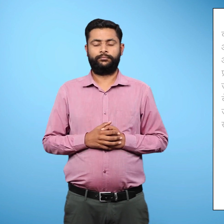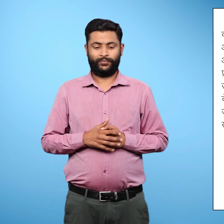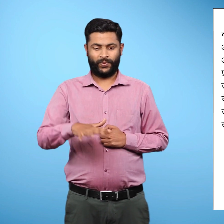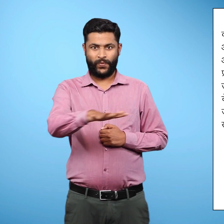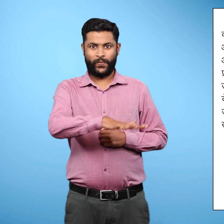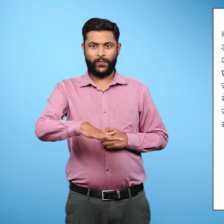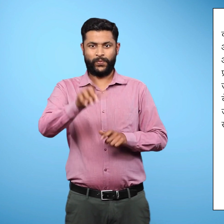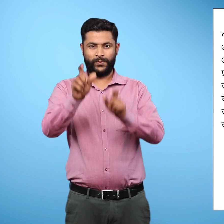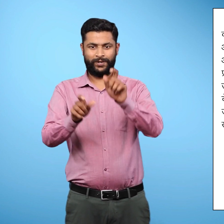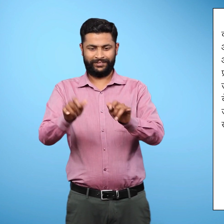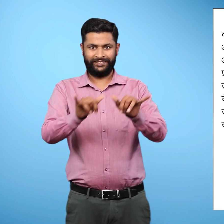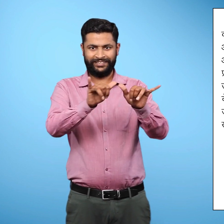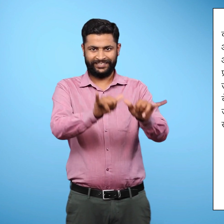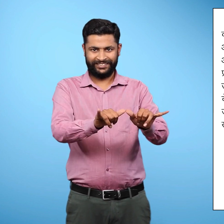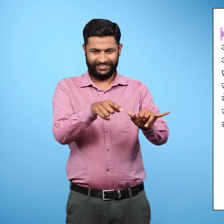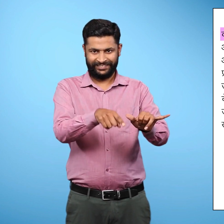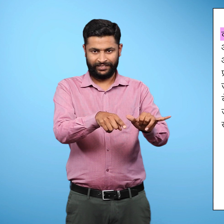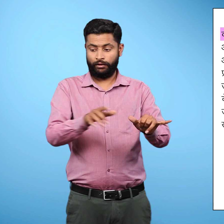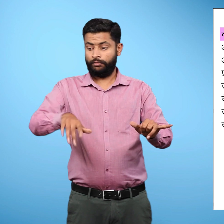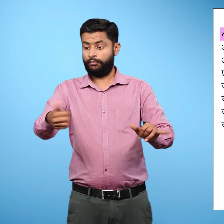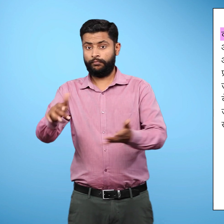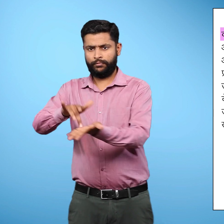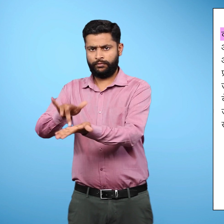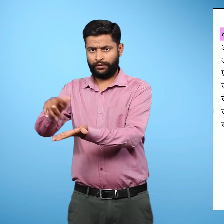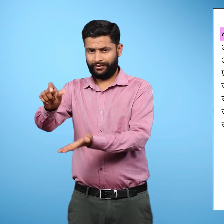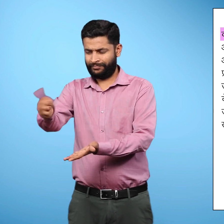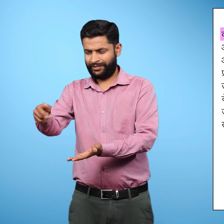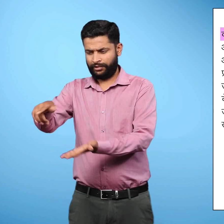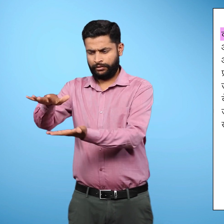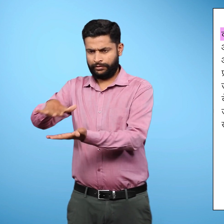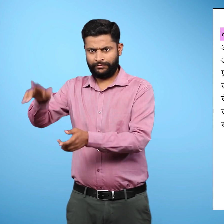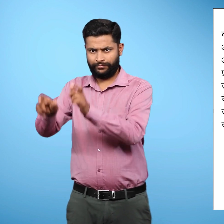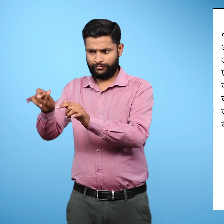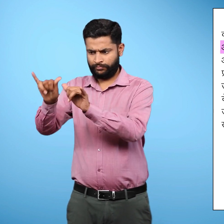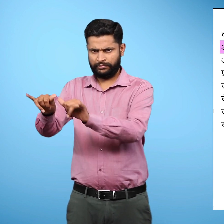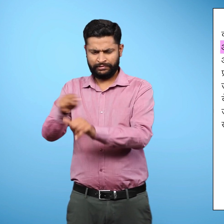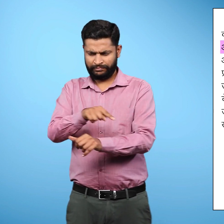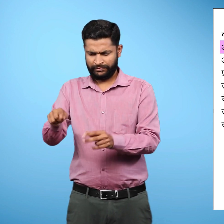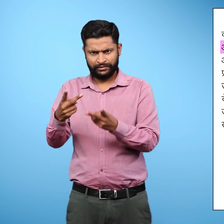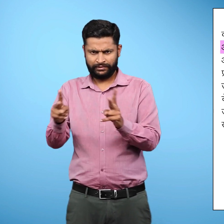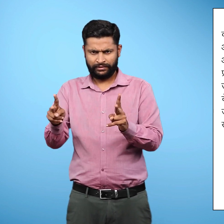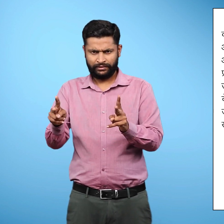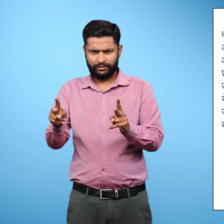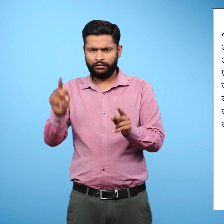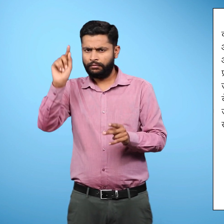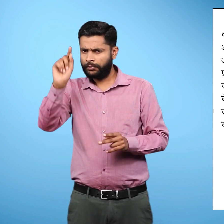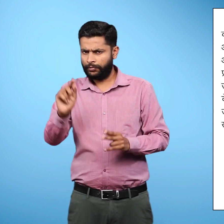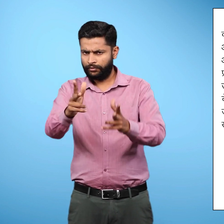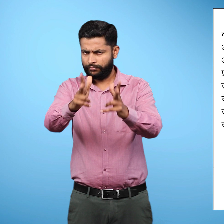विभिन्न प्रकार के स्थर रूपों पर रहने वाले लोगों के रहन सेहन के तरीकों में कुछ अंतर होता है. क्या आप उन में से